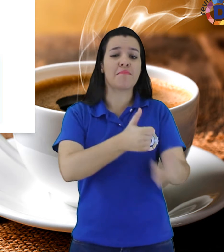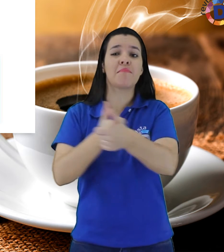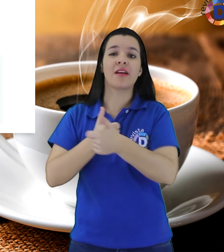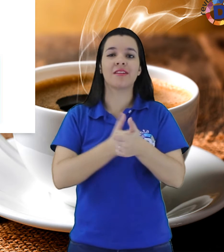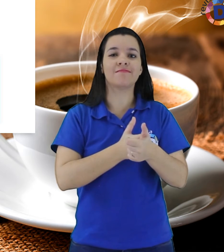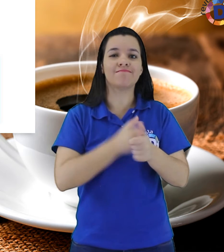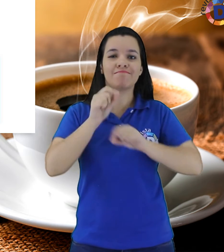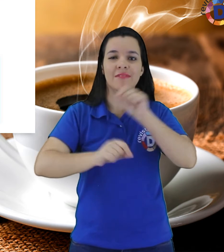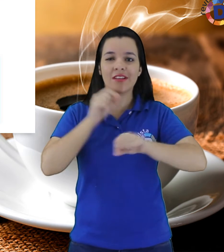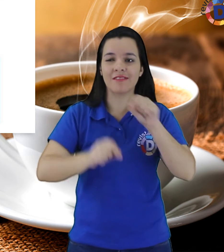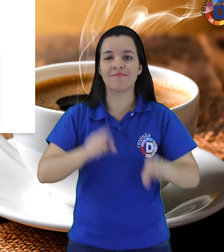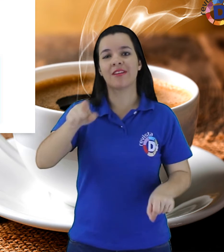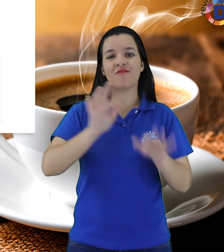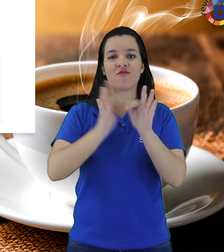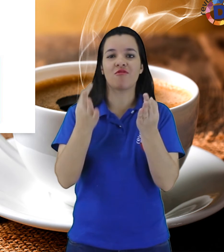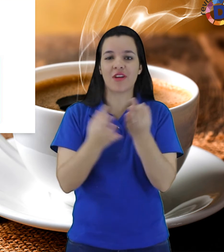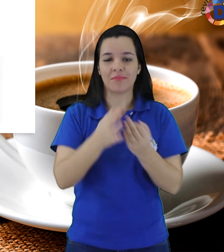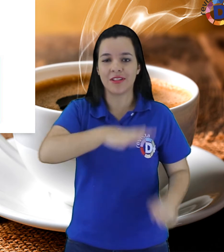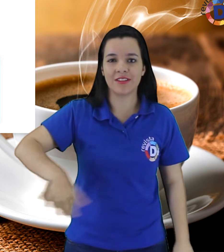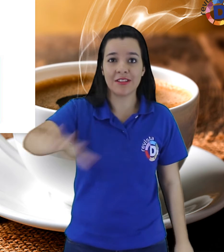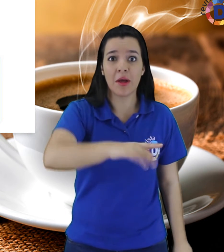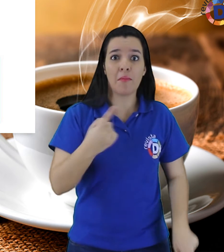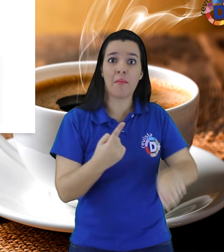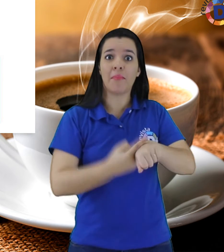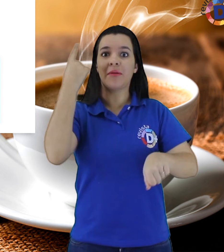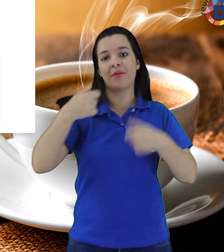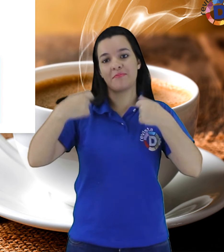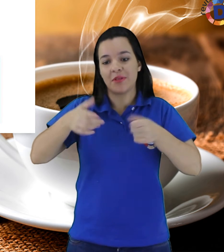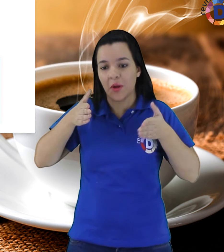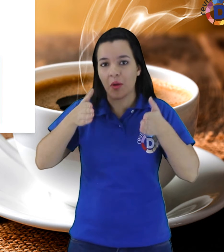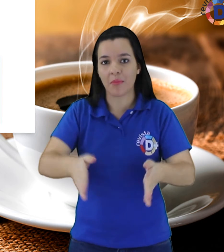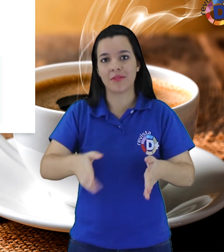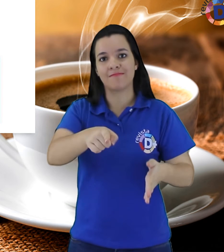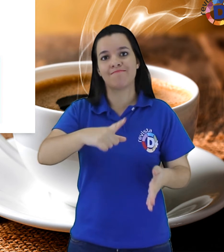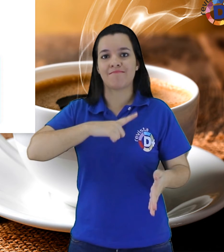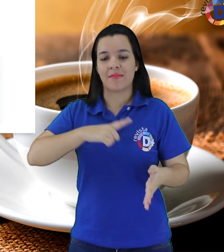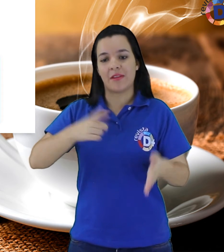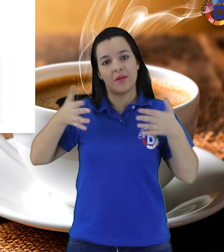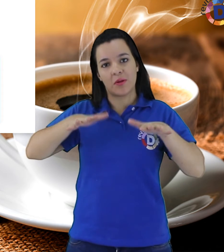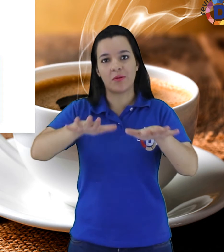a família será sempre o primeiro ambiente em que a inclusão acontece. Serviço